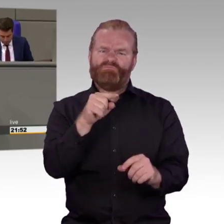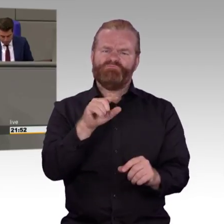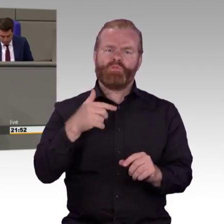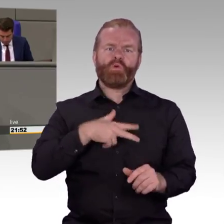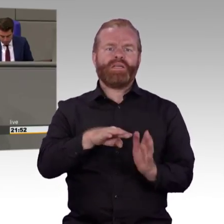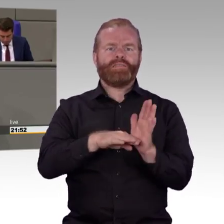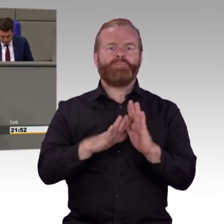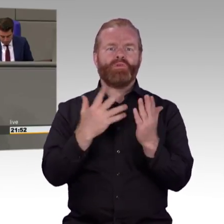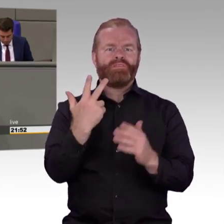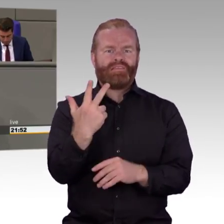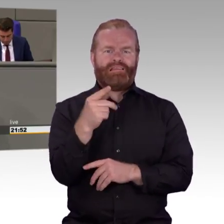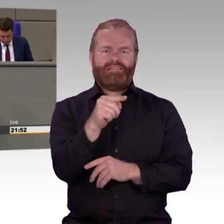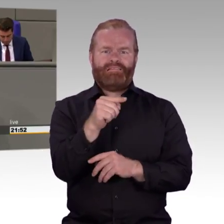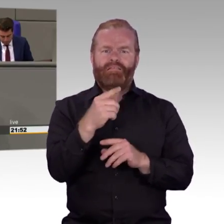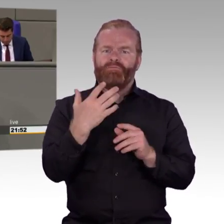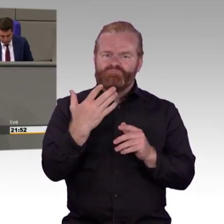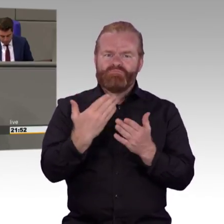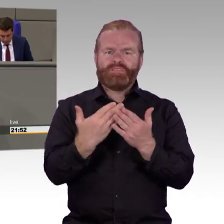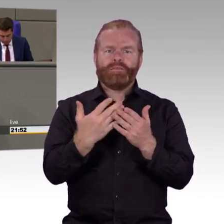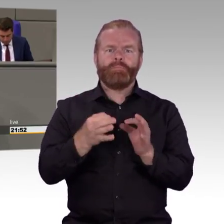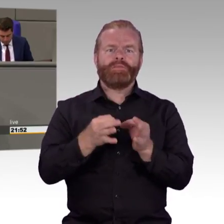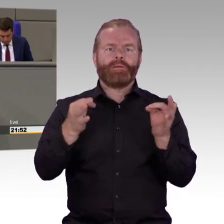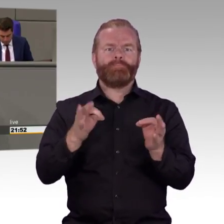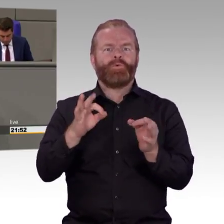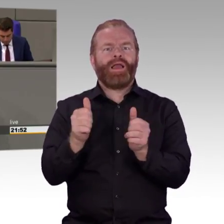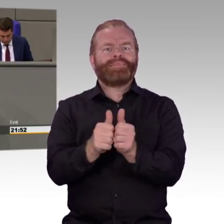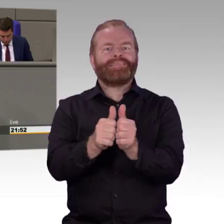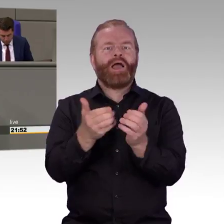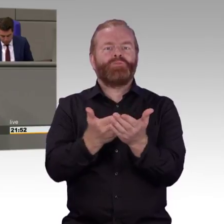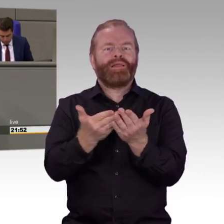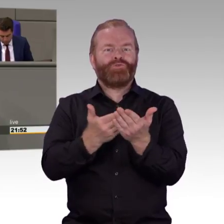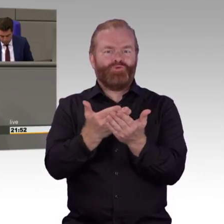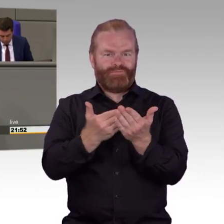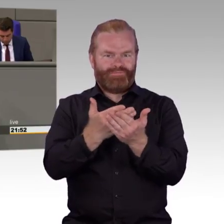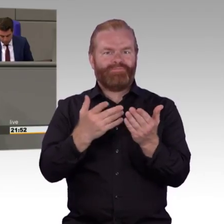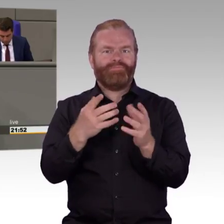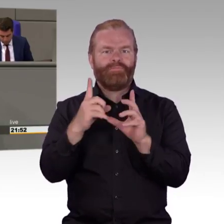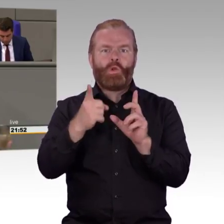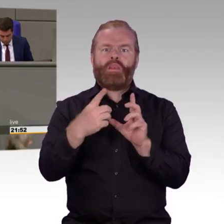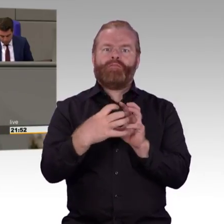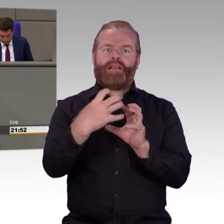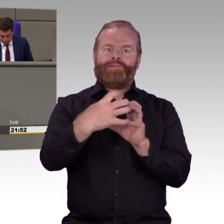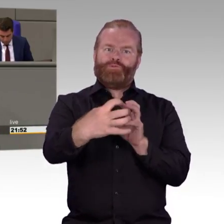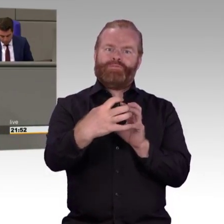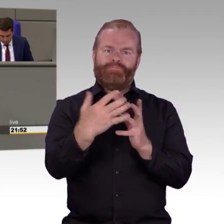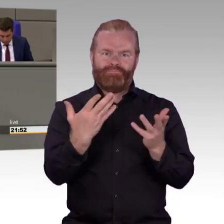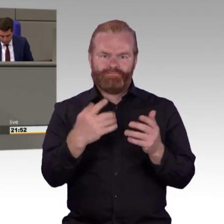Störungen im Bereich von Websites, im Bereich digitaler Infrastruktur und damit um nichts anderes als Ihren Zugang in die Welt